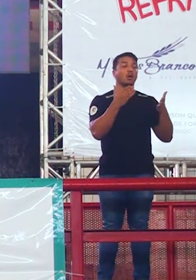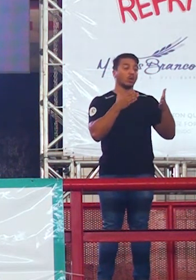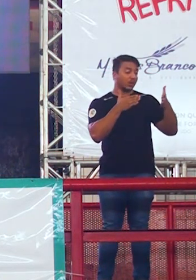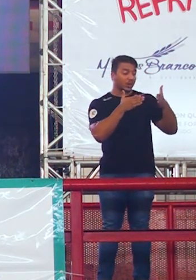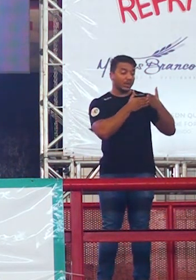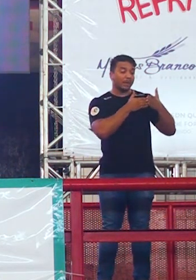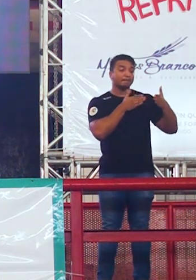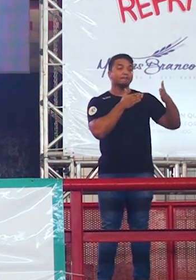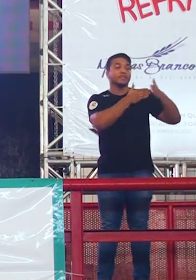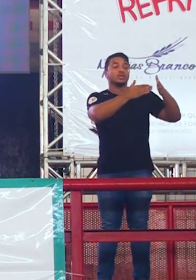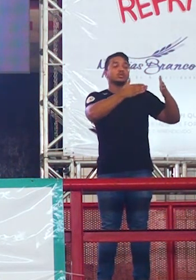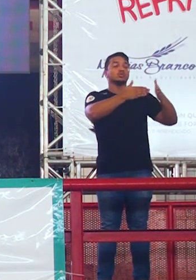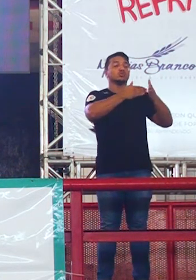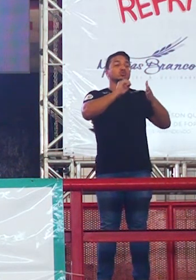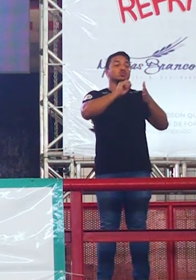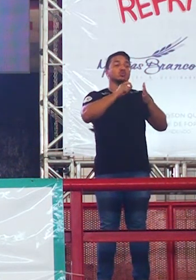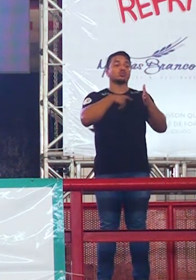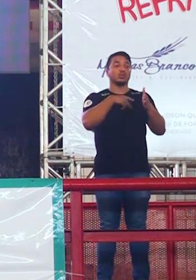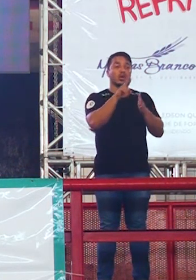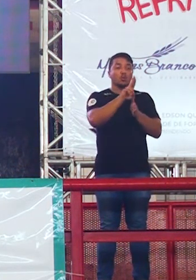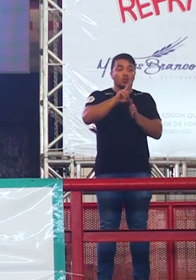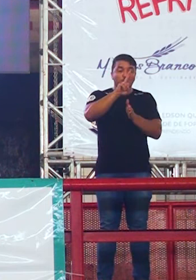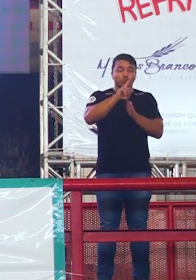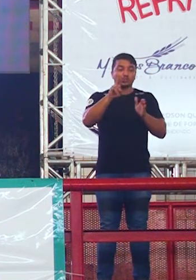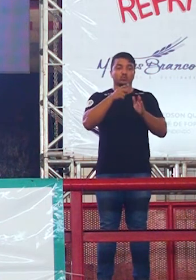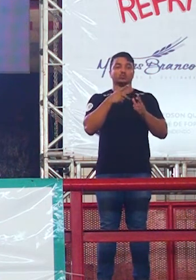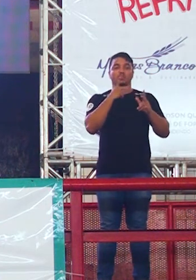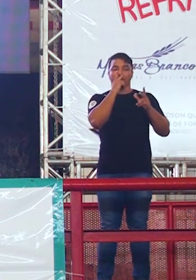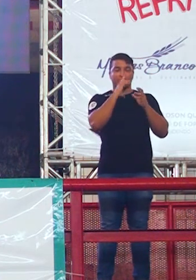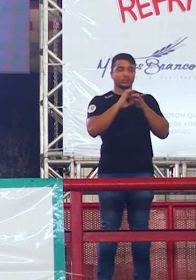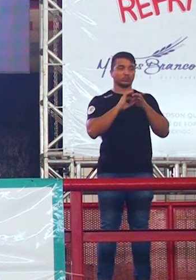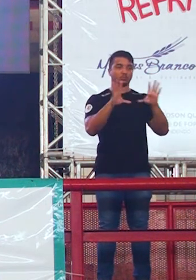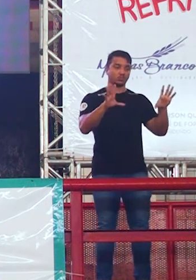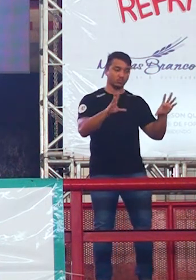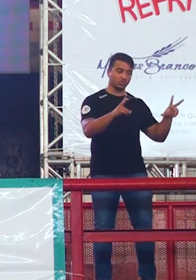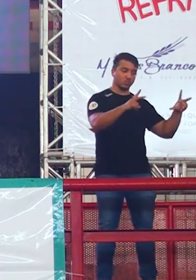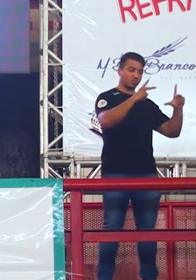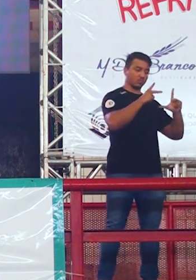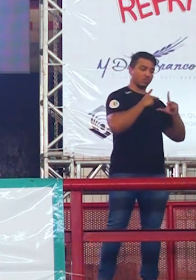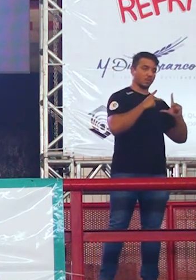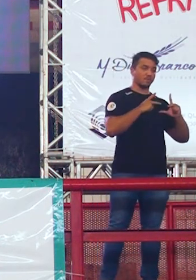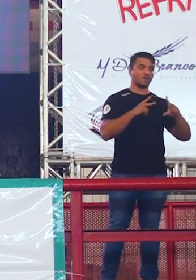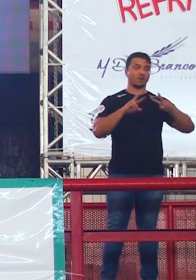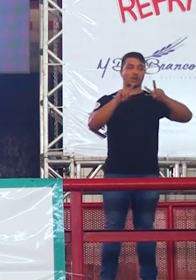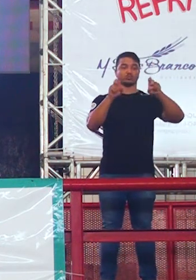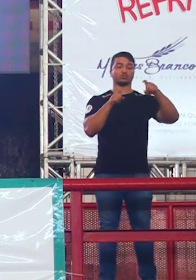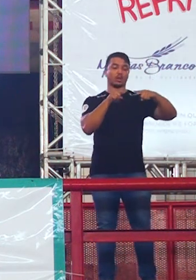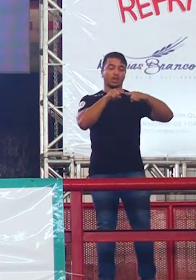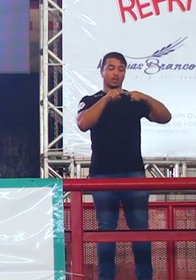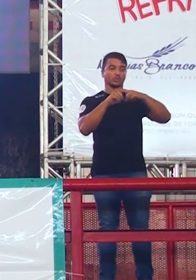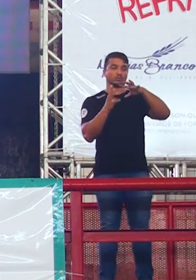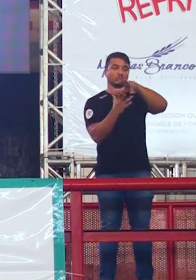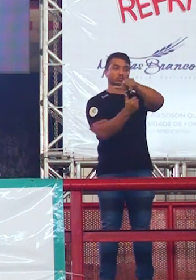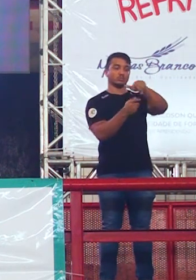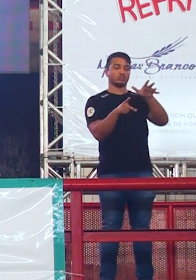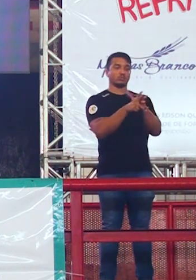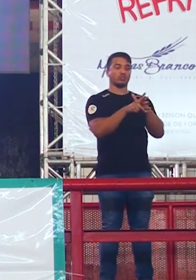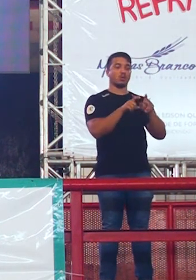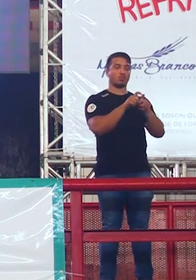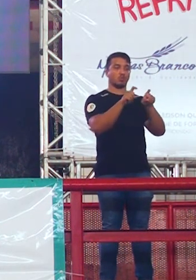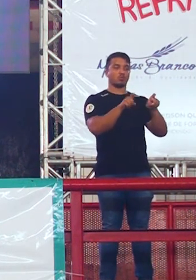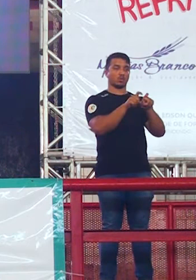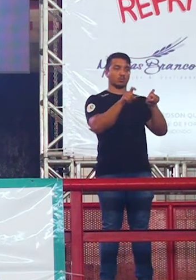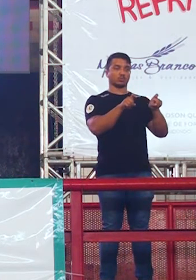entre o uso público e privado da rede mundial de computadores. Em